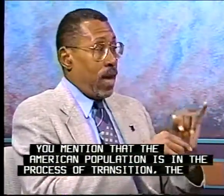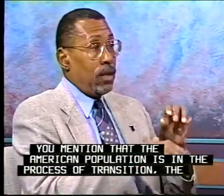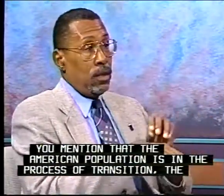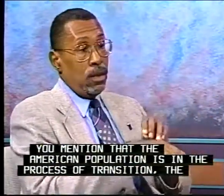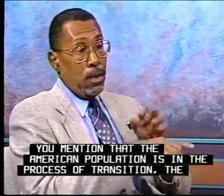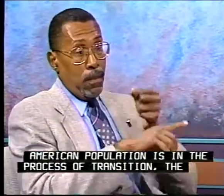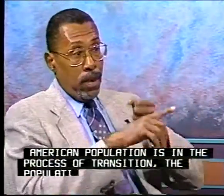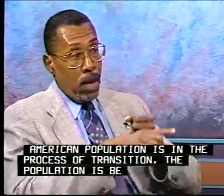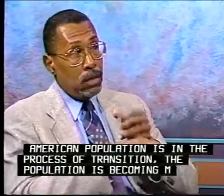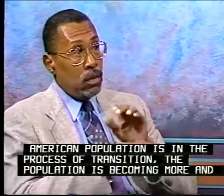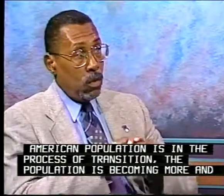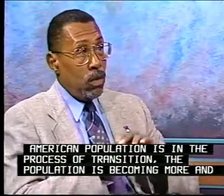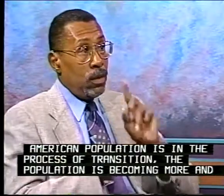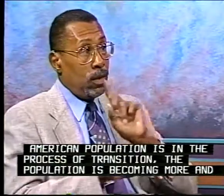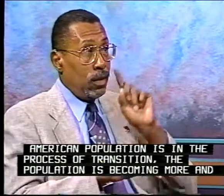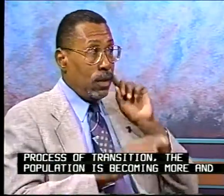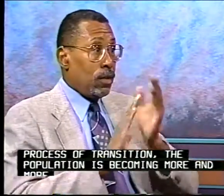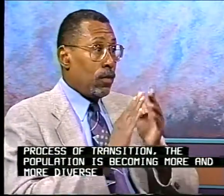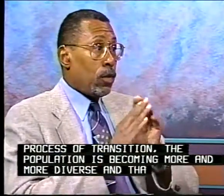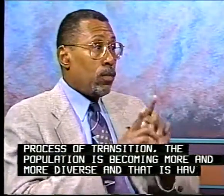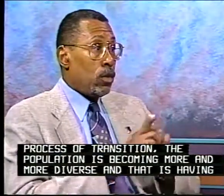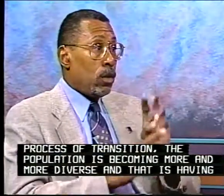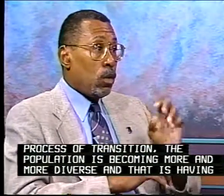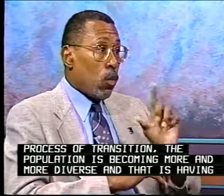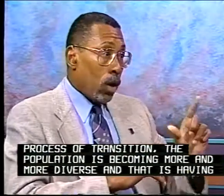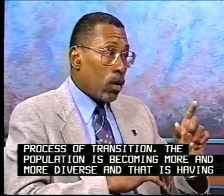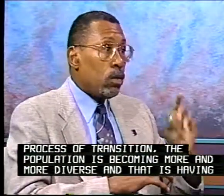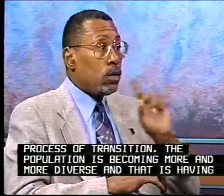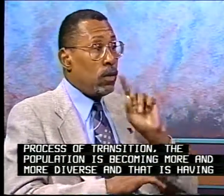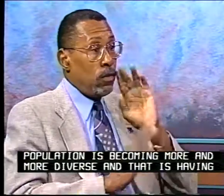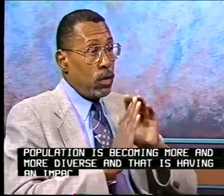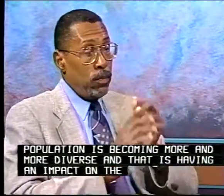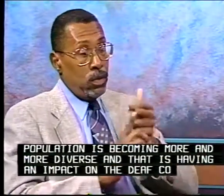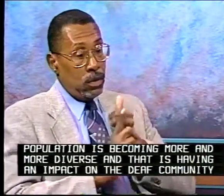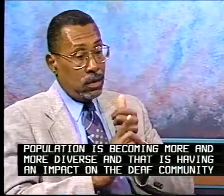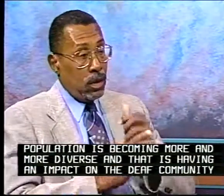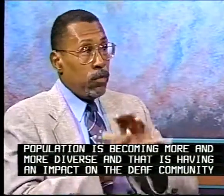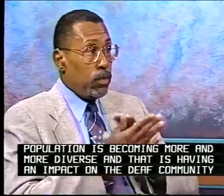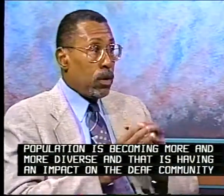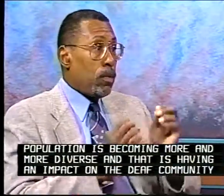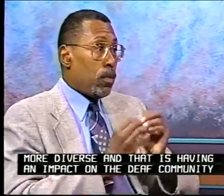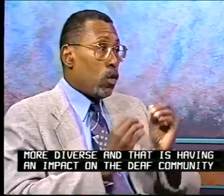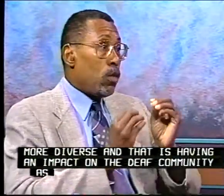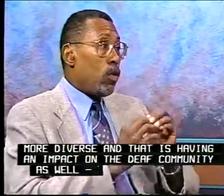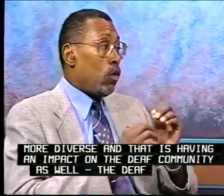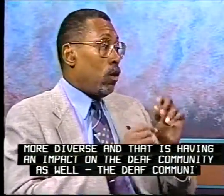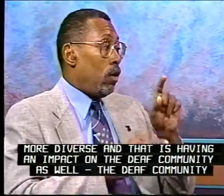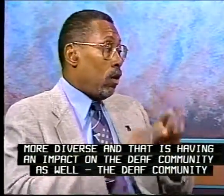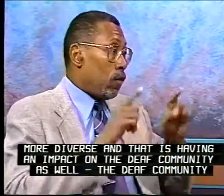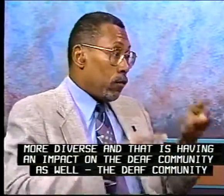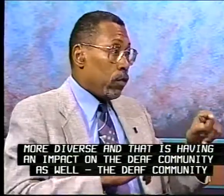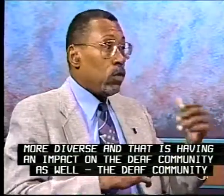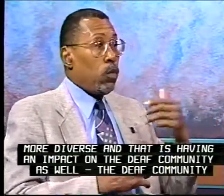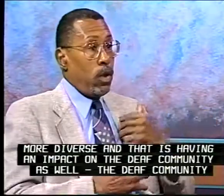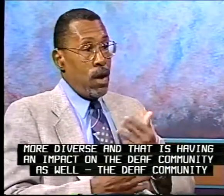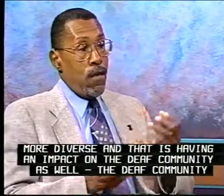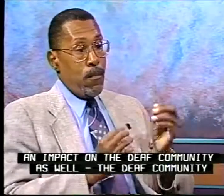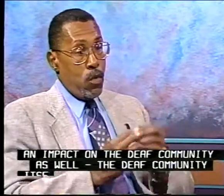and more diverse, and that is having an impact on the deaf community as well. And the deaf community itself is becoming more and more diverse,